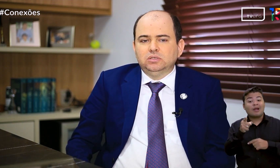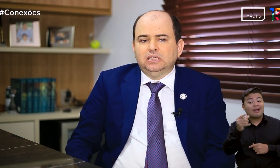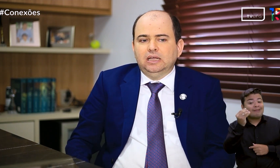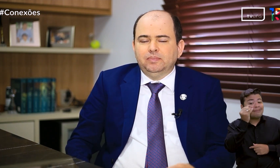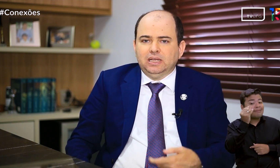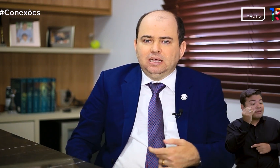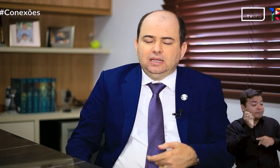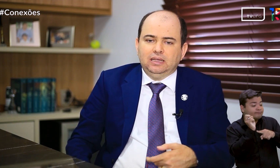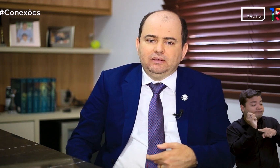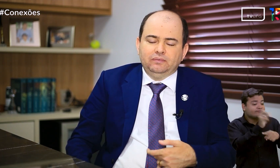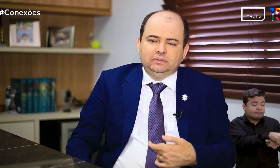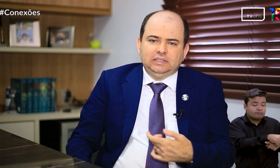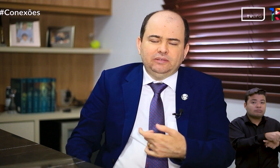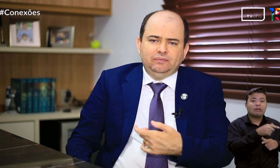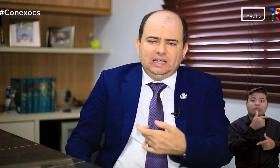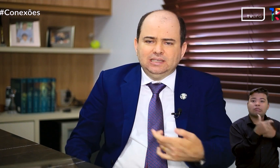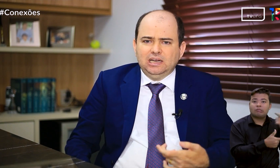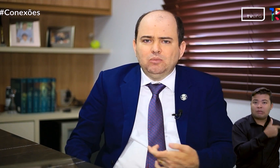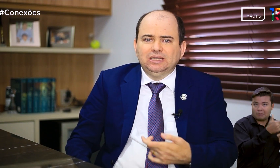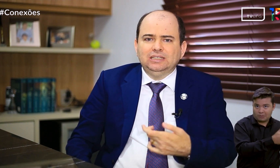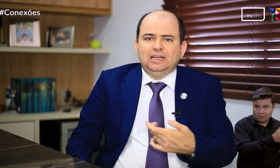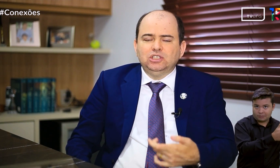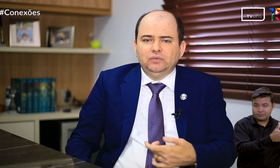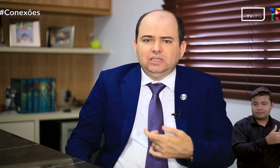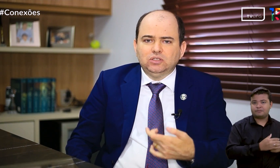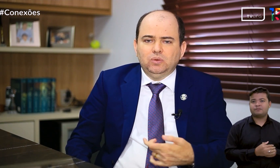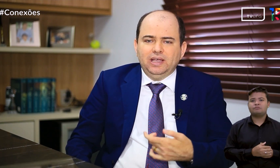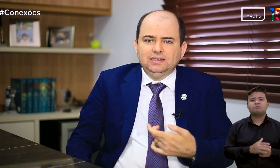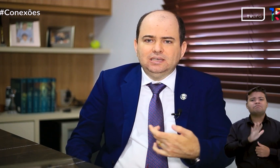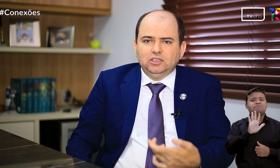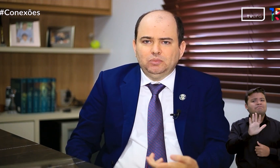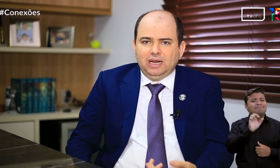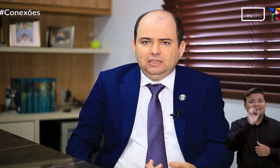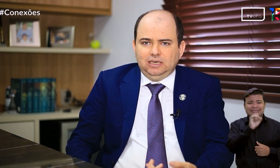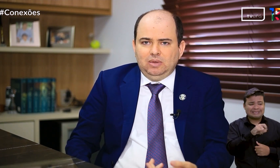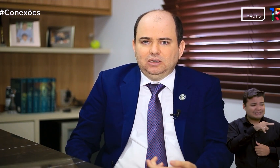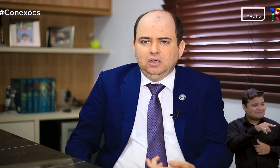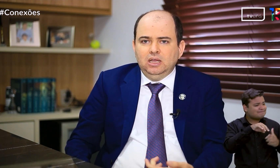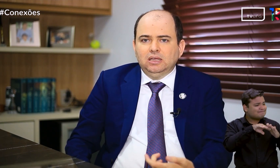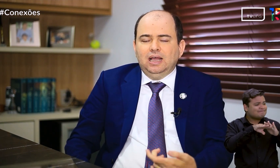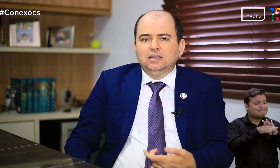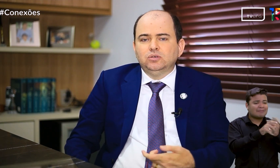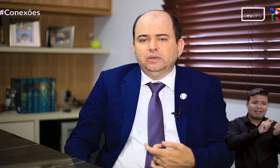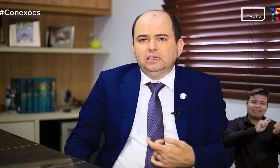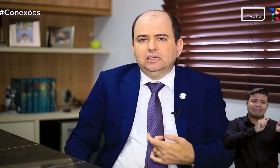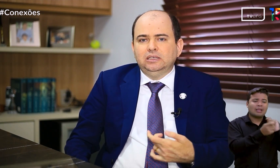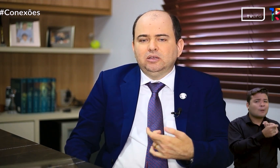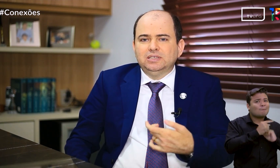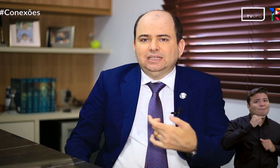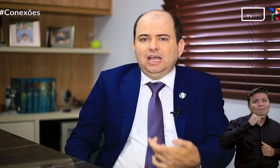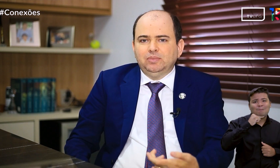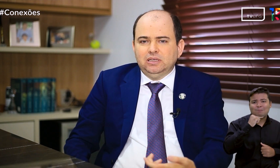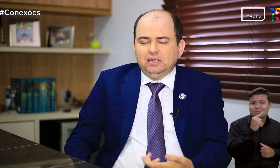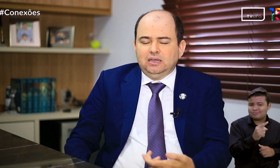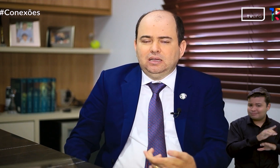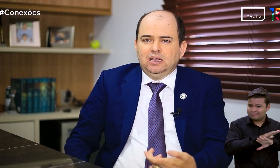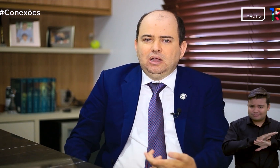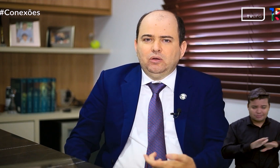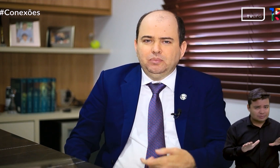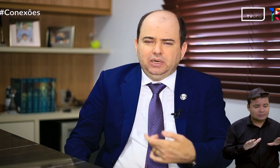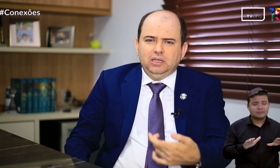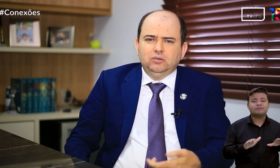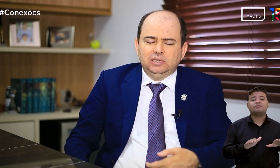anos para fazer uma tentativa da sua reinserção no mercado de trabalho. Caso ele não se adapte